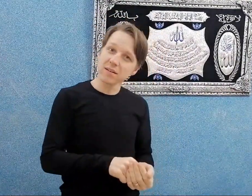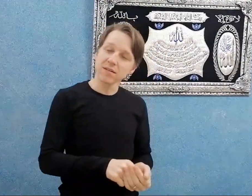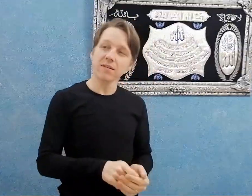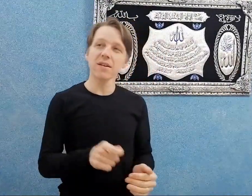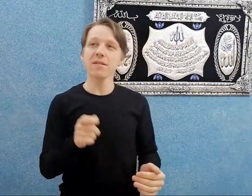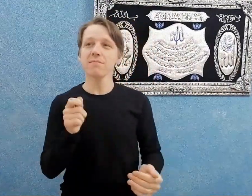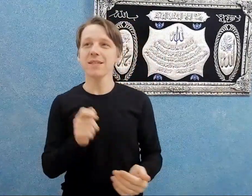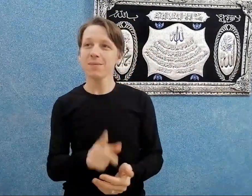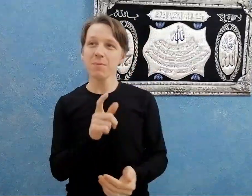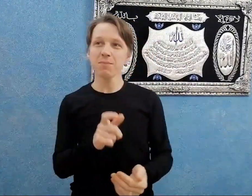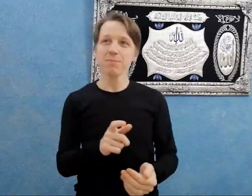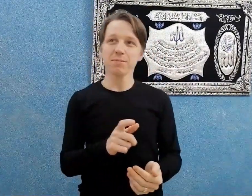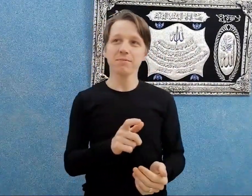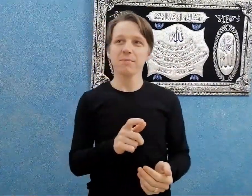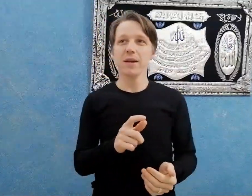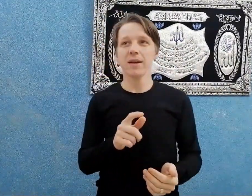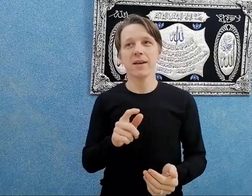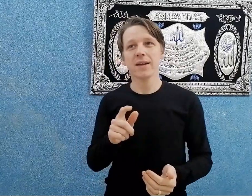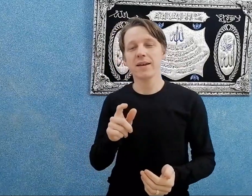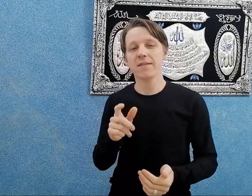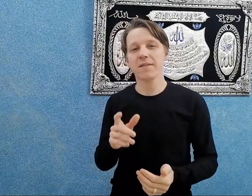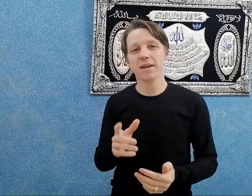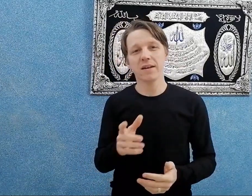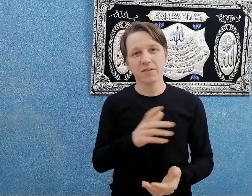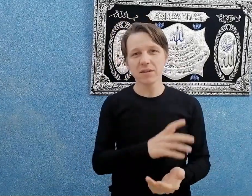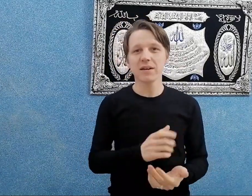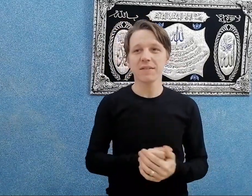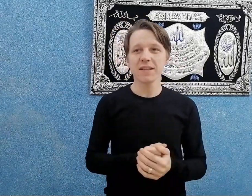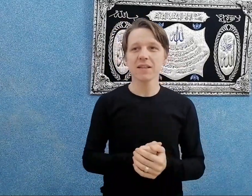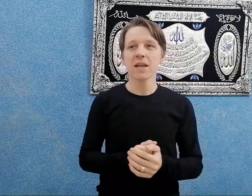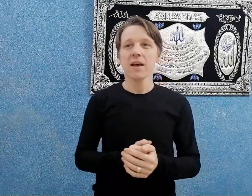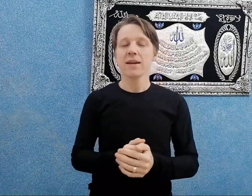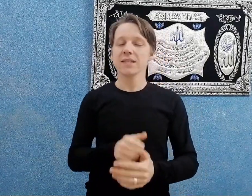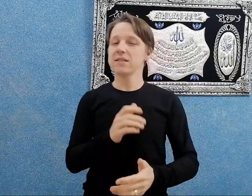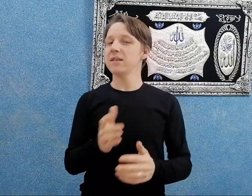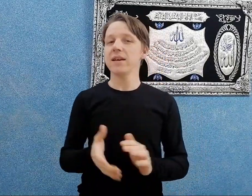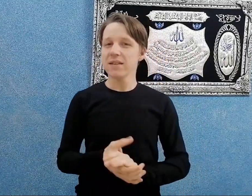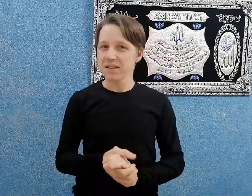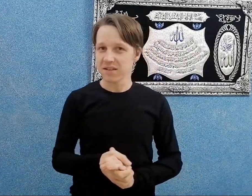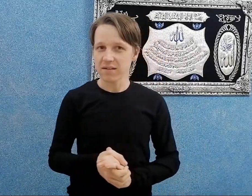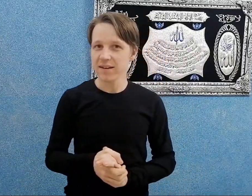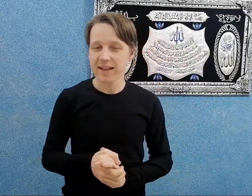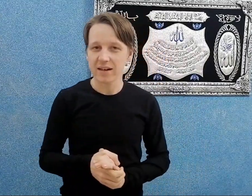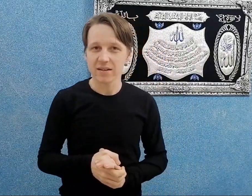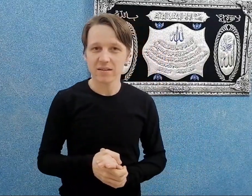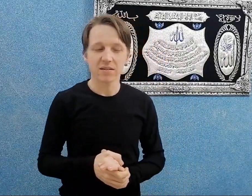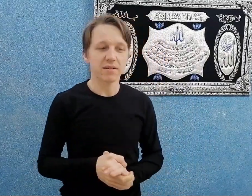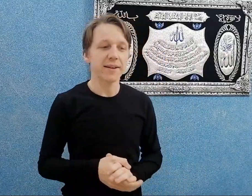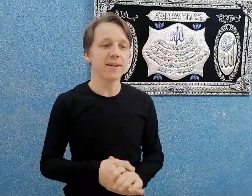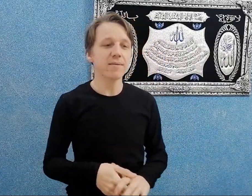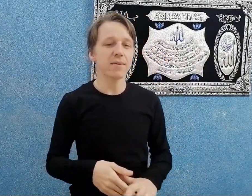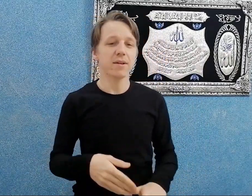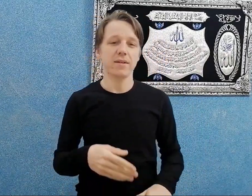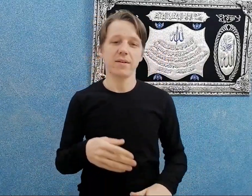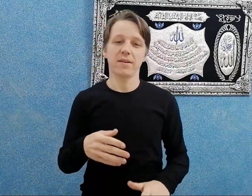الاسكندرانية بسبب اه ان في الفترة اللي فاتت ناس كتيرة جدا اتريقت على الاسكندرانية ان